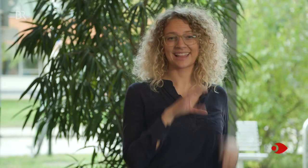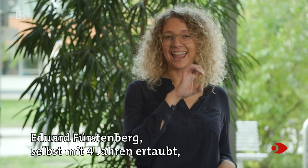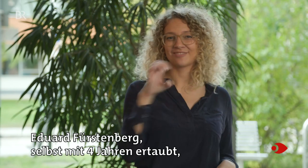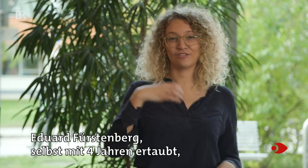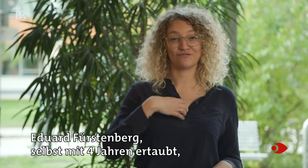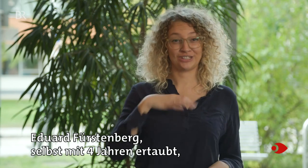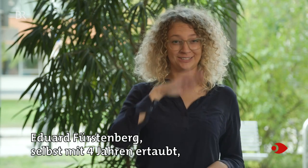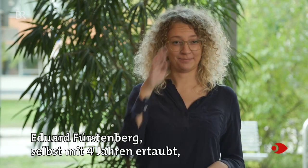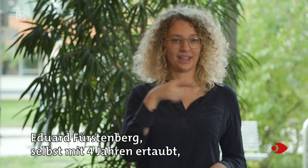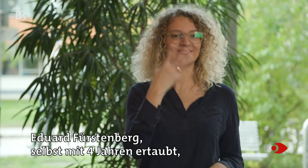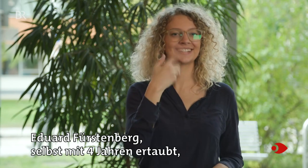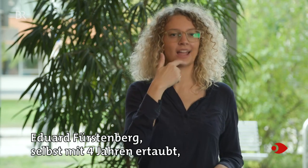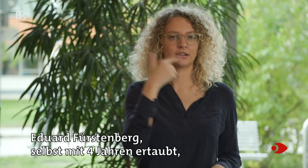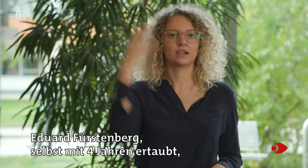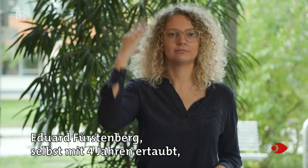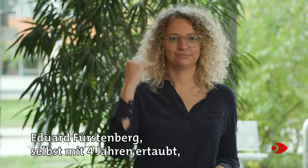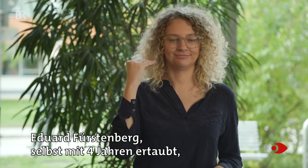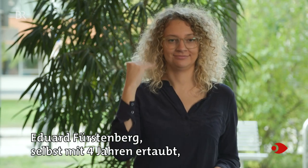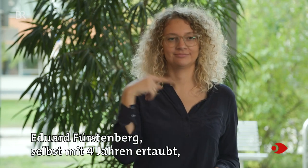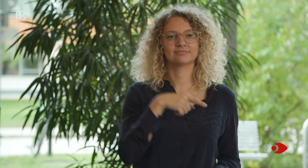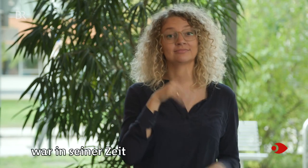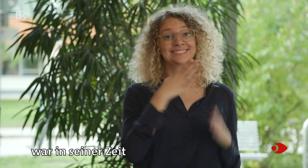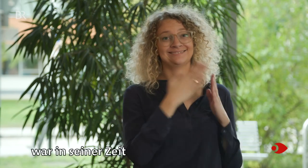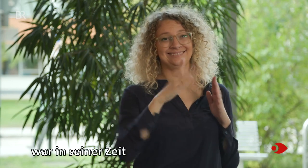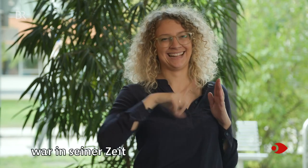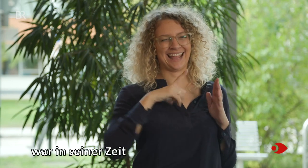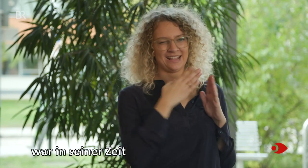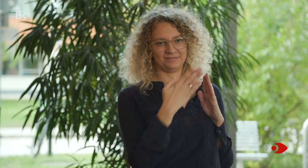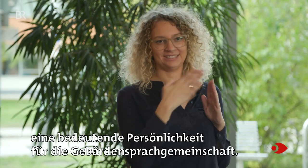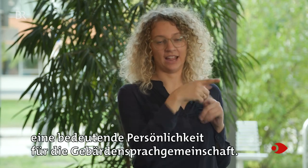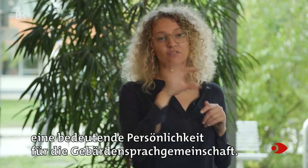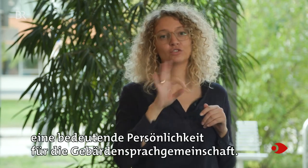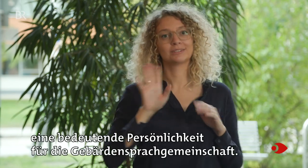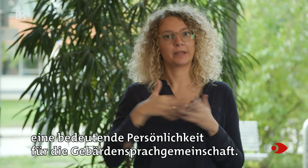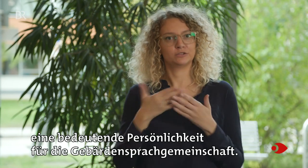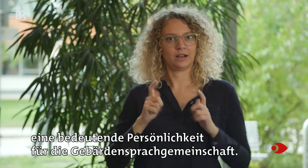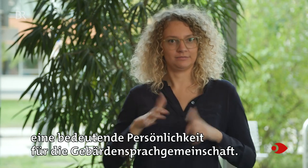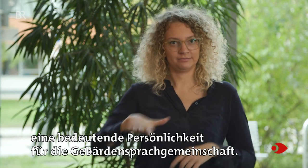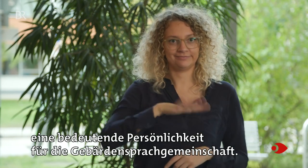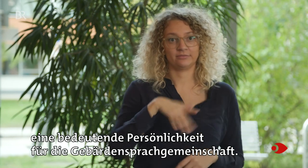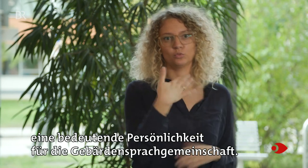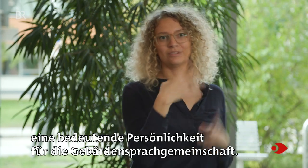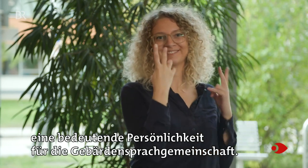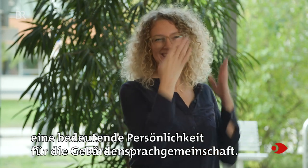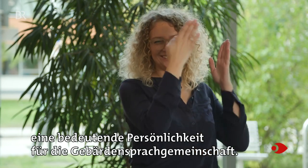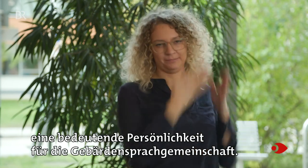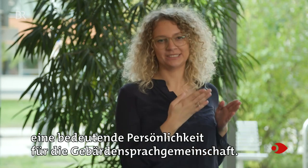Eduard Fürstenberg, selbst mit vier Jahren ertaubt, war in seiner Zeit eine bedeutende Persönlichkeit für die Gebärdensprachgemeinschaft.